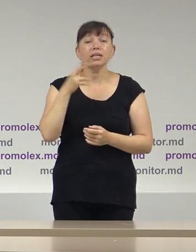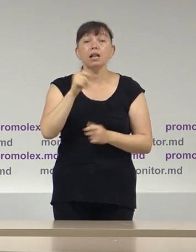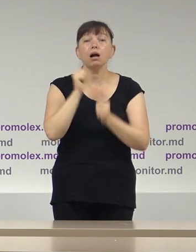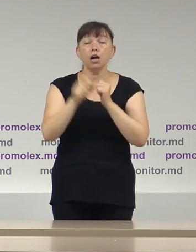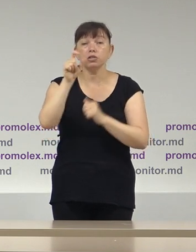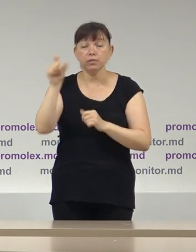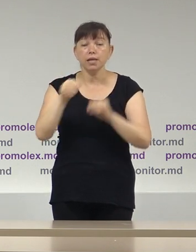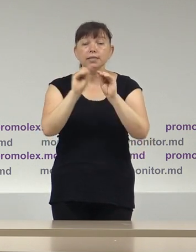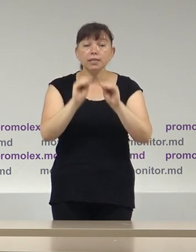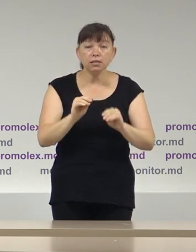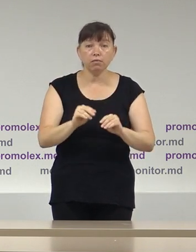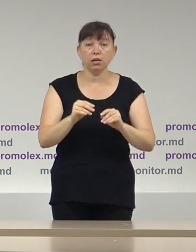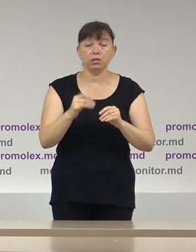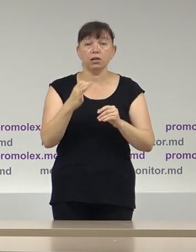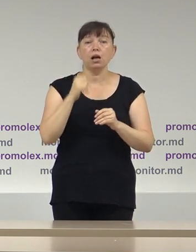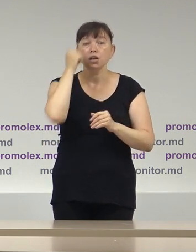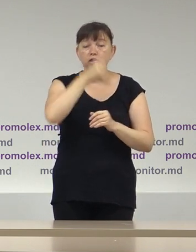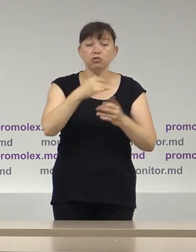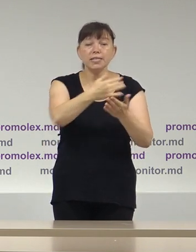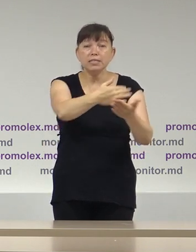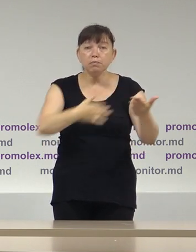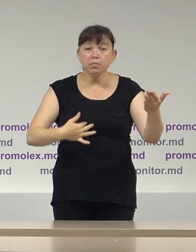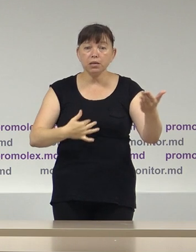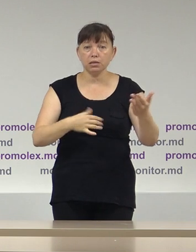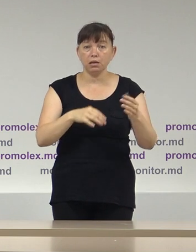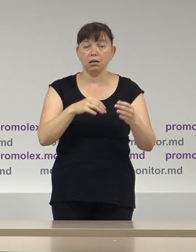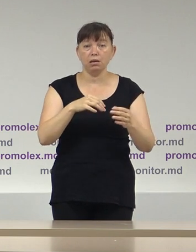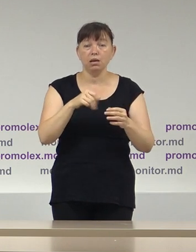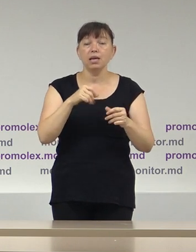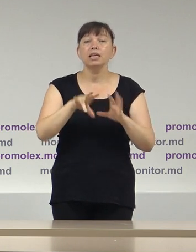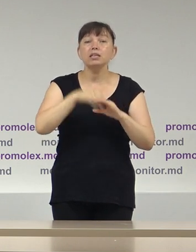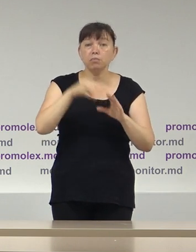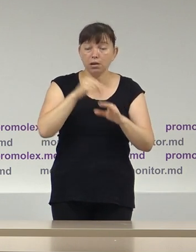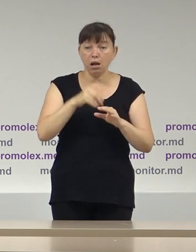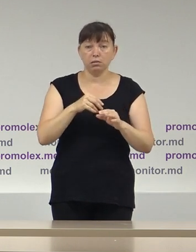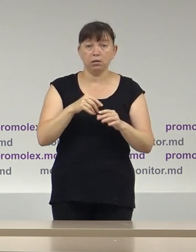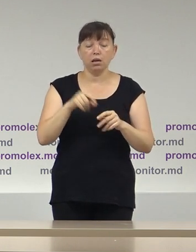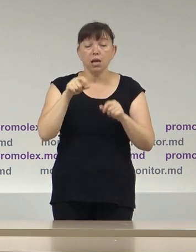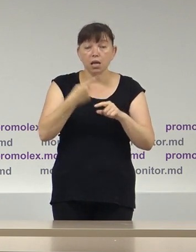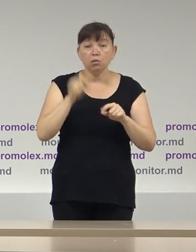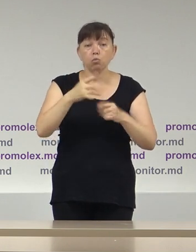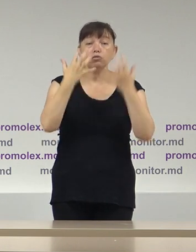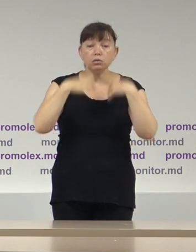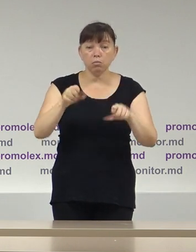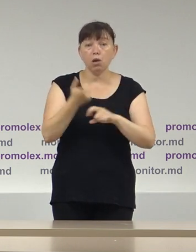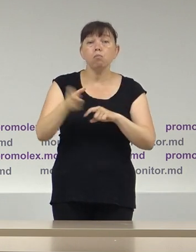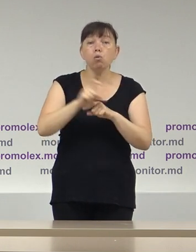cetățean se completează manual listele de legători și acest lucru poate lua mai mult timp.